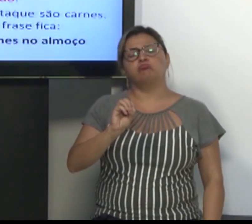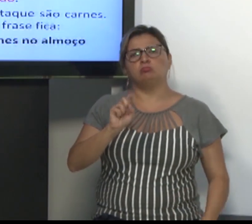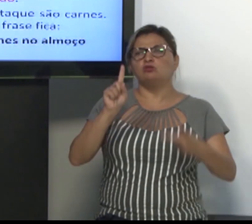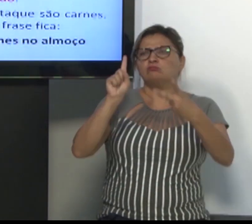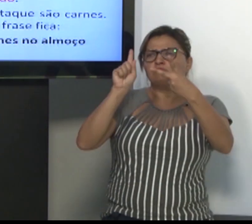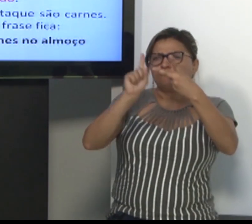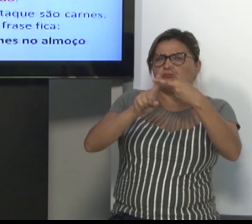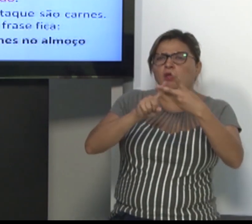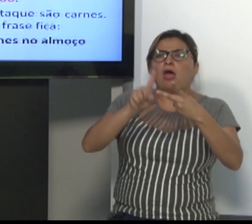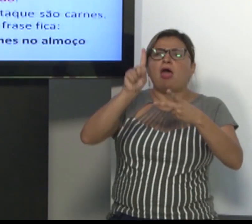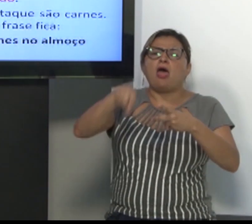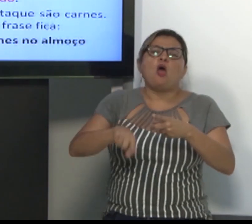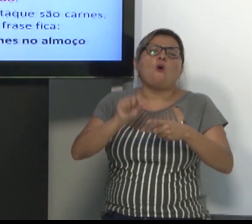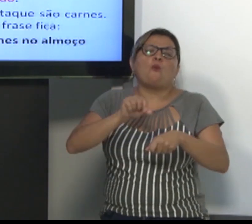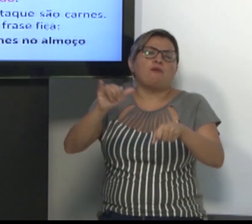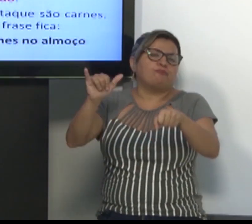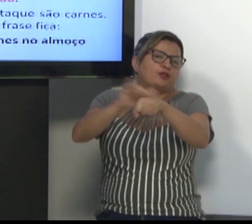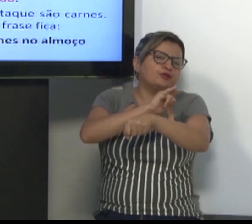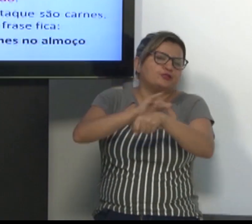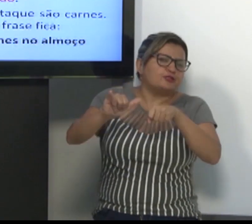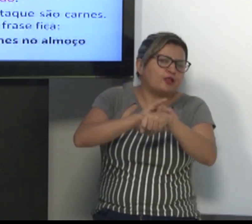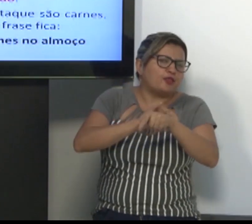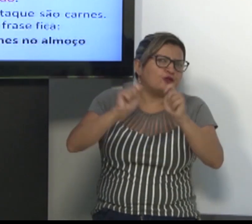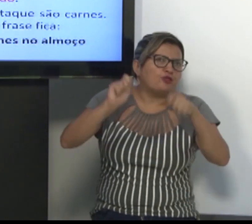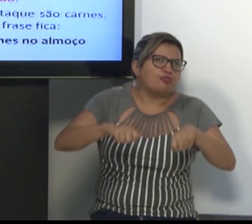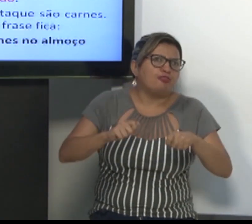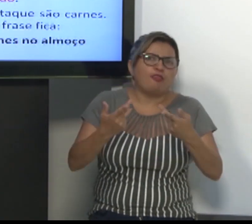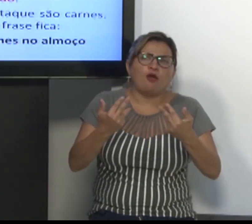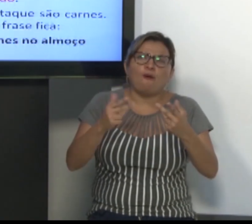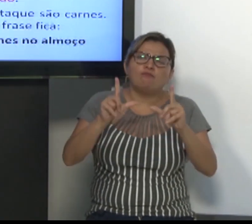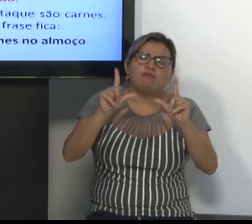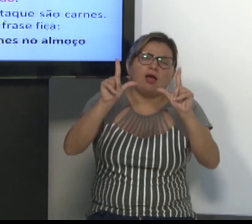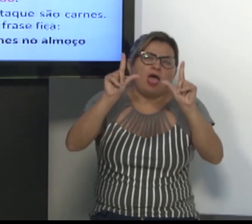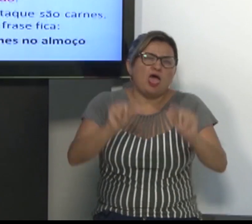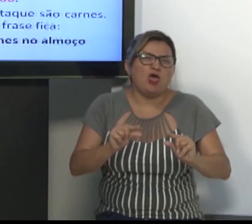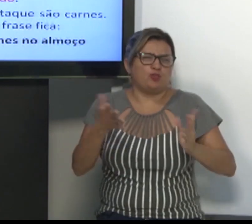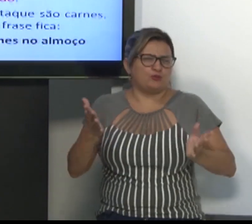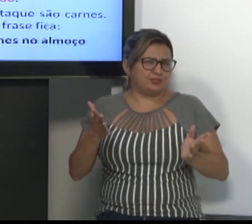É uma estratégia que reduz os elementos da frase.